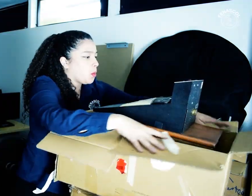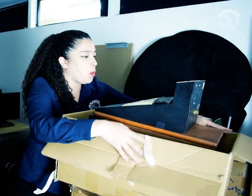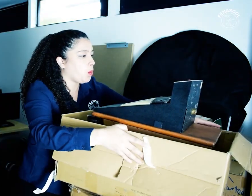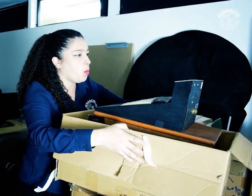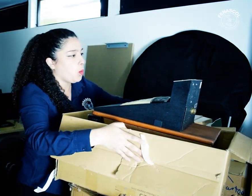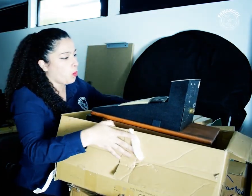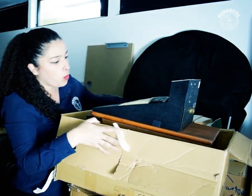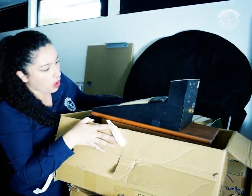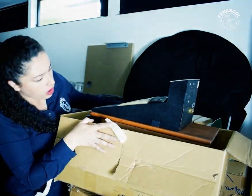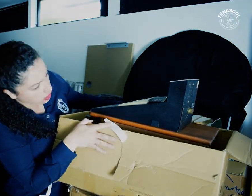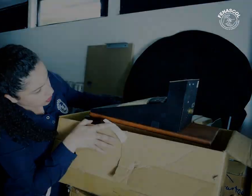¡Uy!